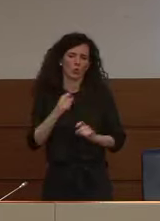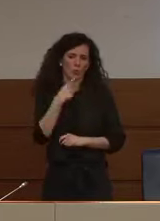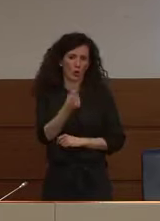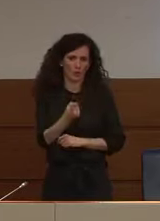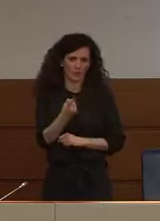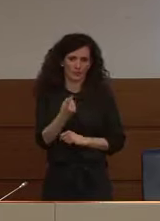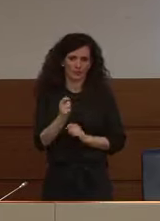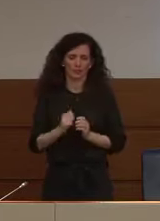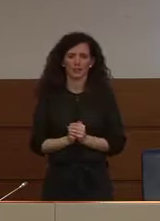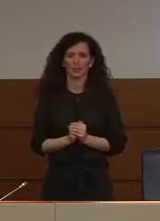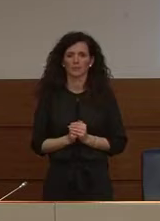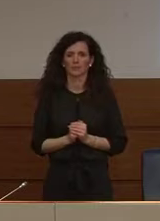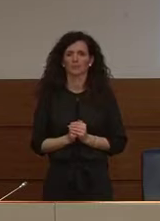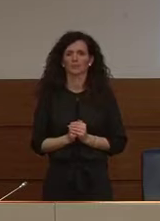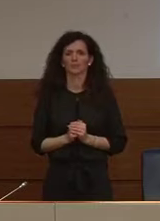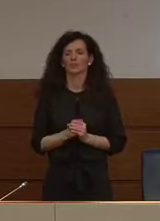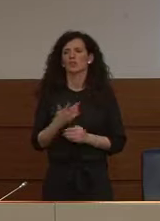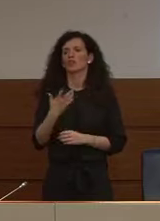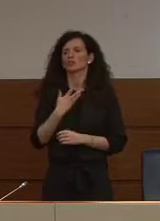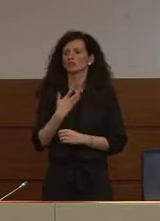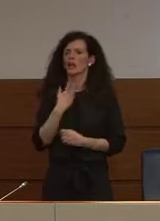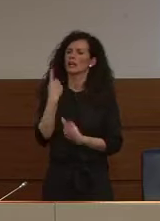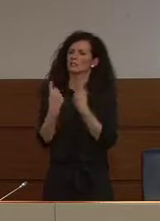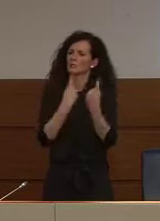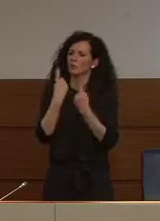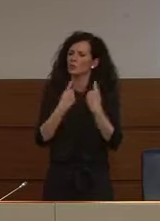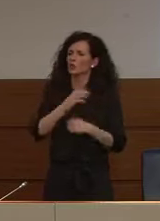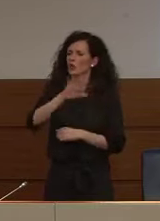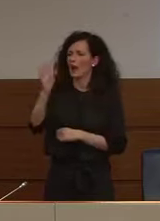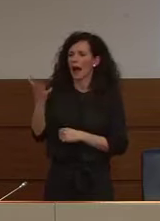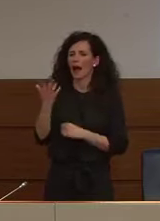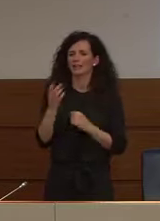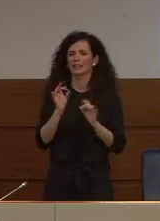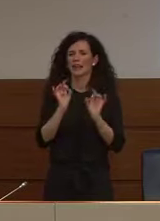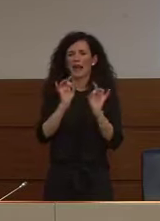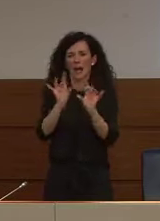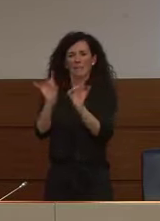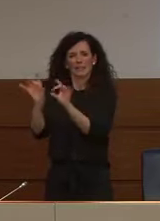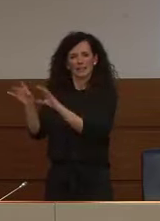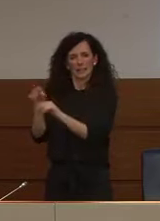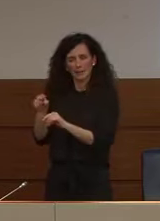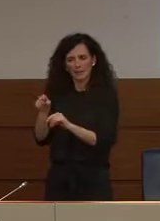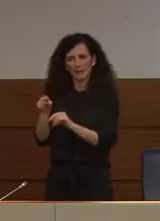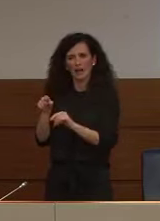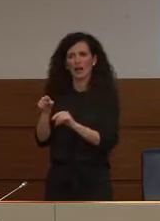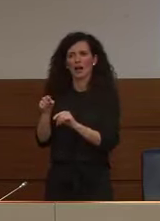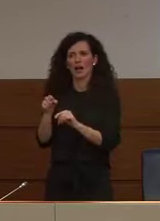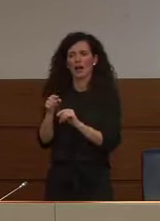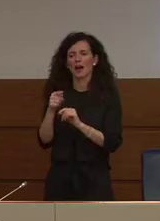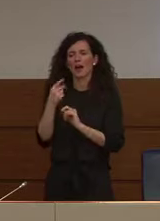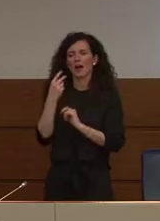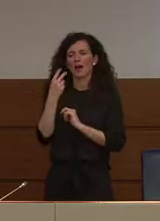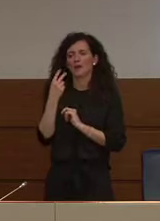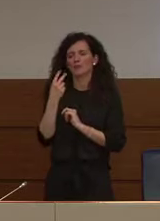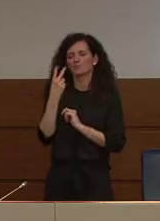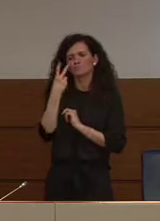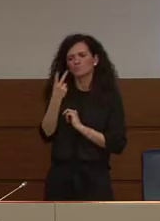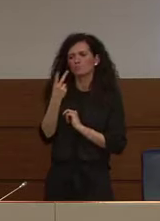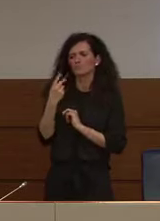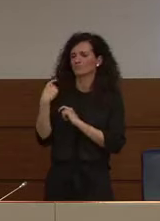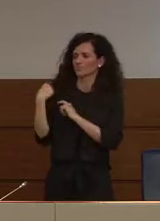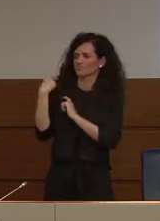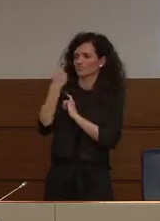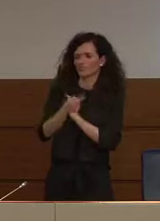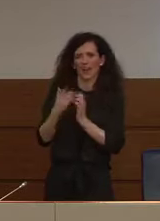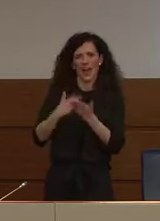guardiamo altre situazioni epidemiche che si sono presentate nel corso degli anni tanto più